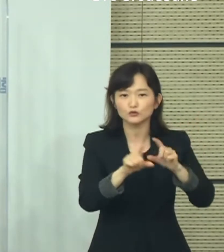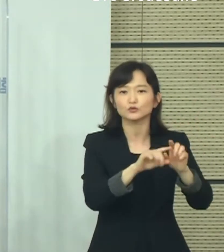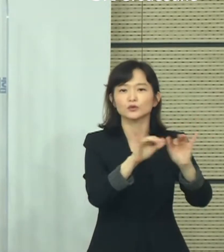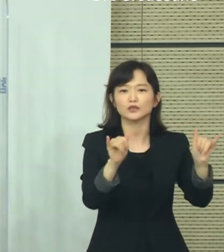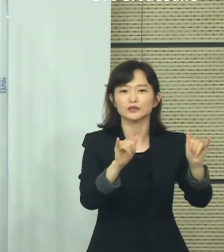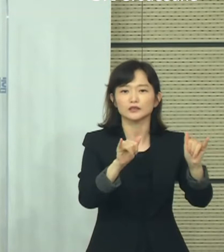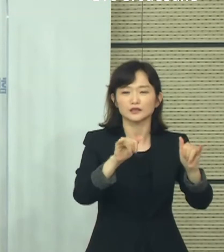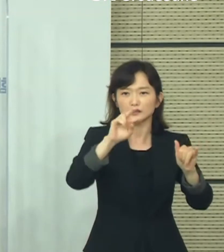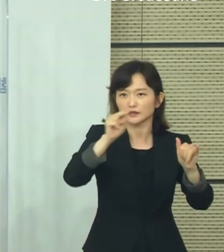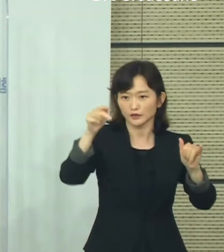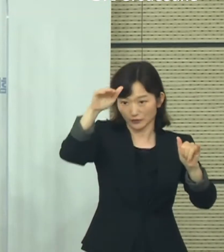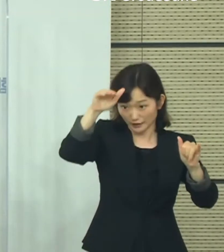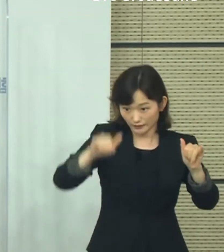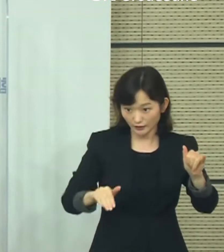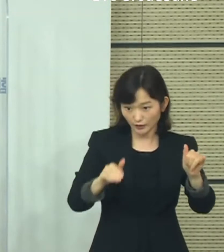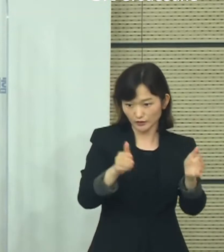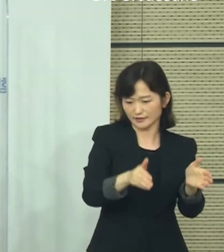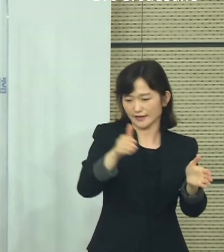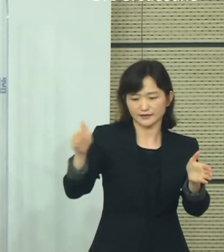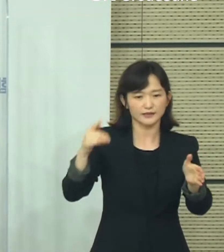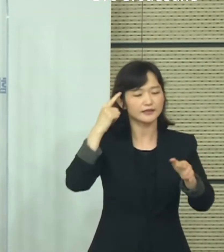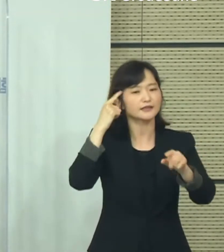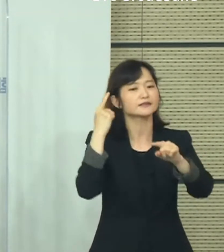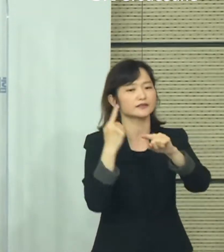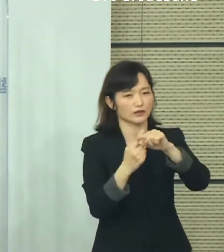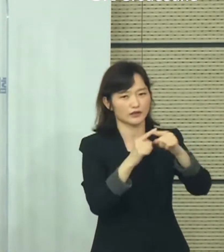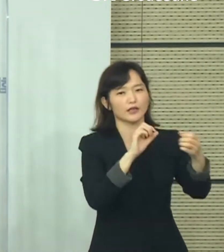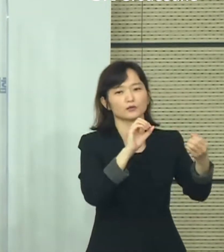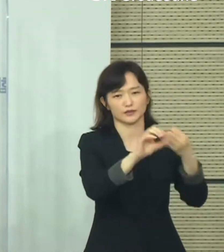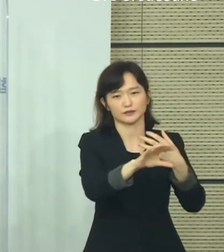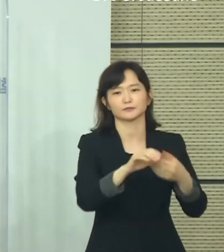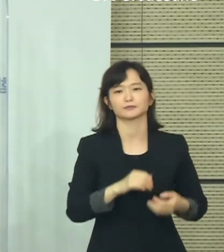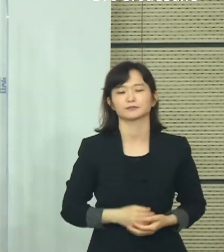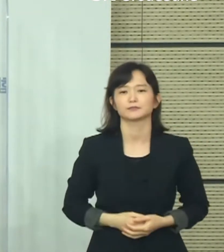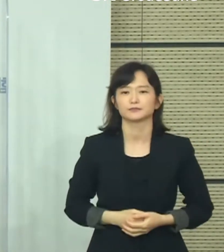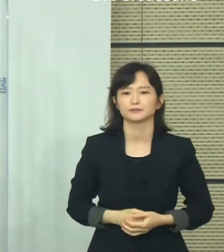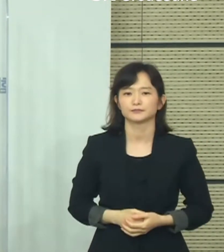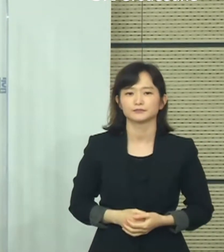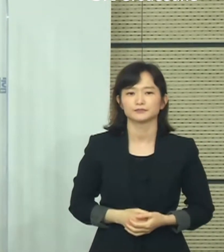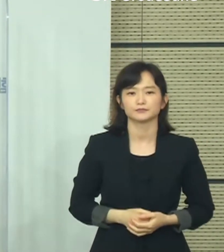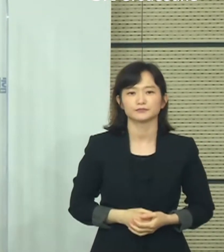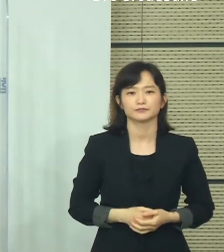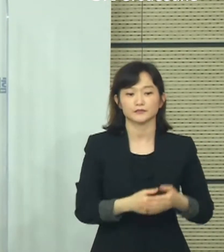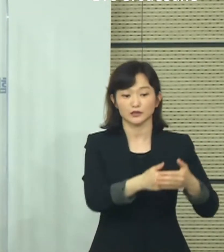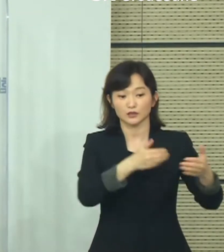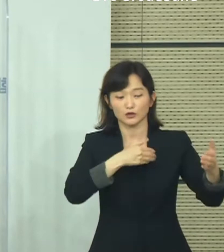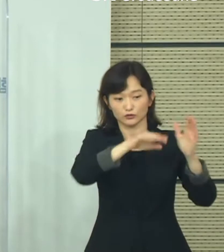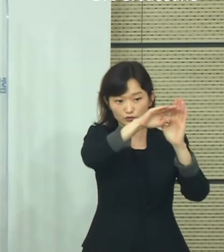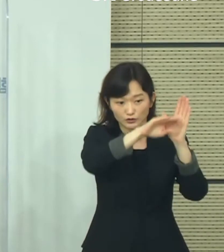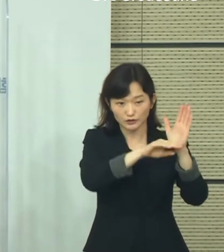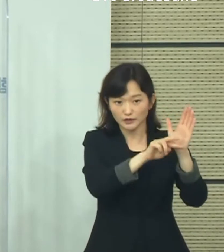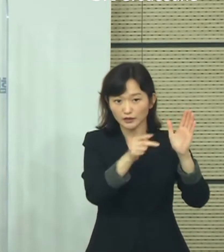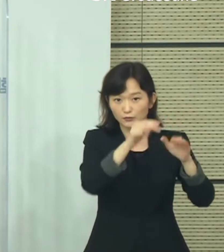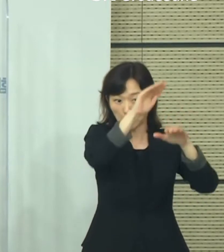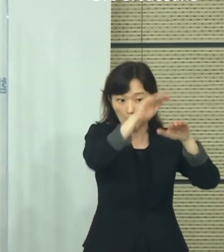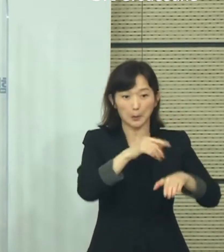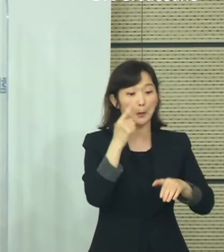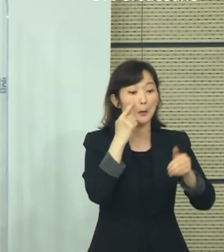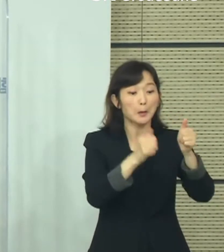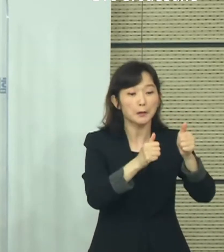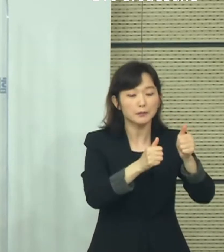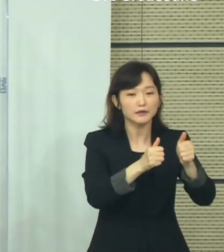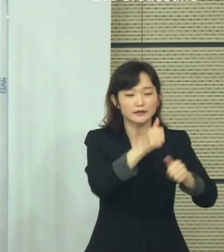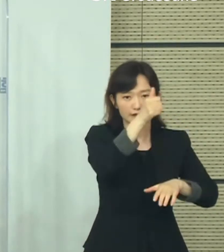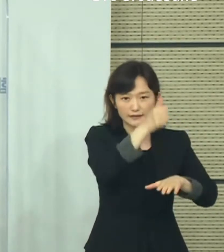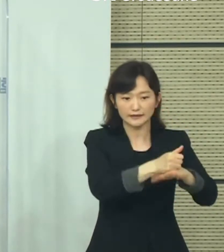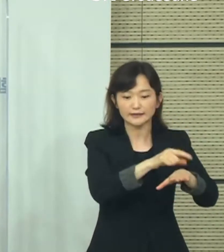개편안 연장 적용에 긍정적으로 응답하였습니다. 그리두기 개편안에 대한 시범 적용 결과